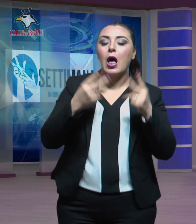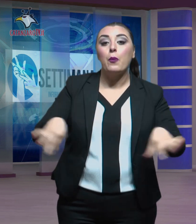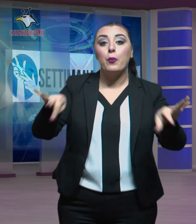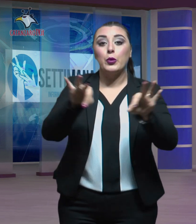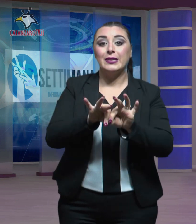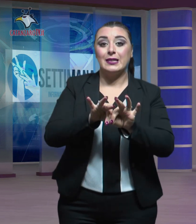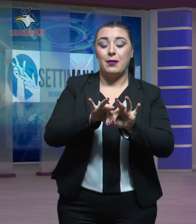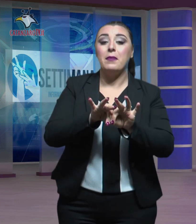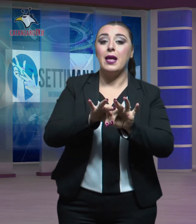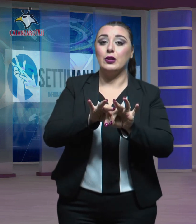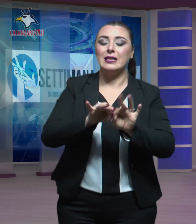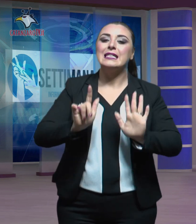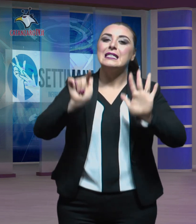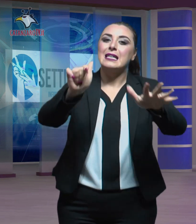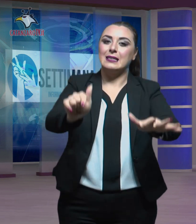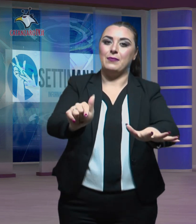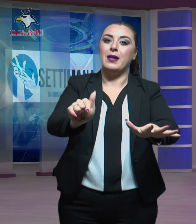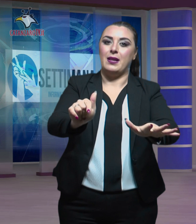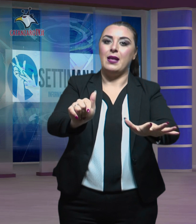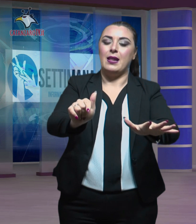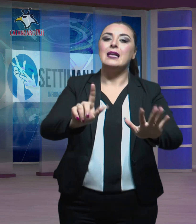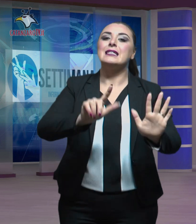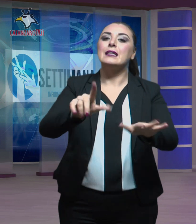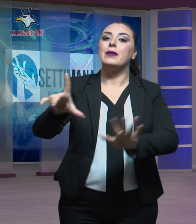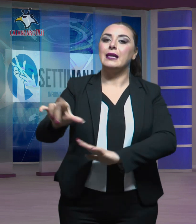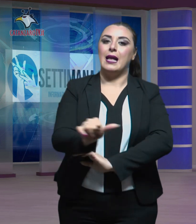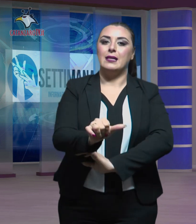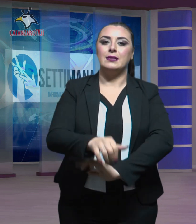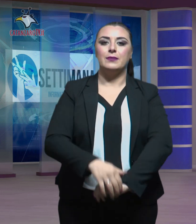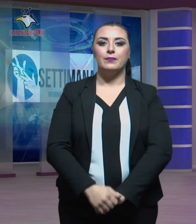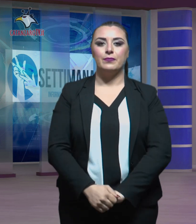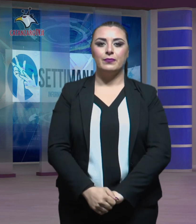Appuntamento alla prossima edizione di Settimanalis.